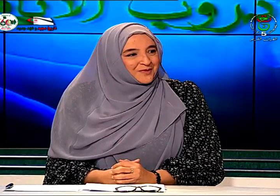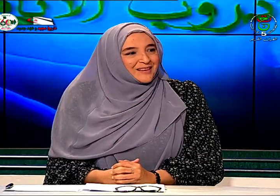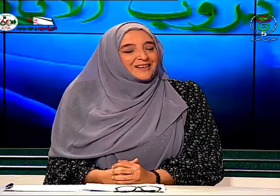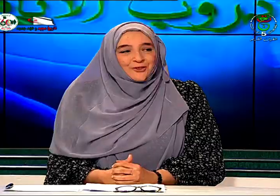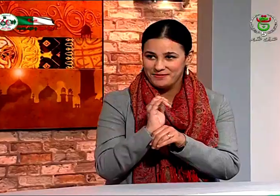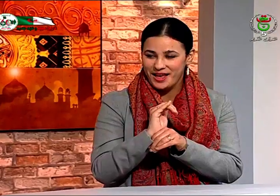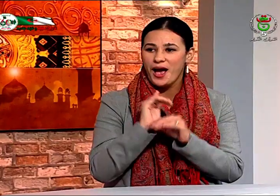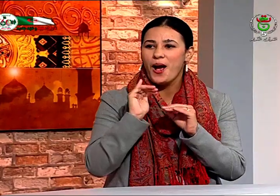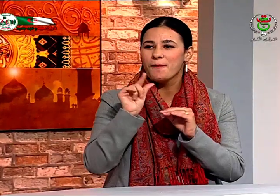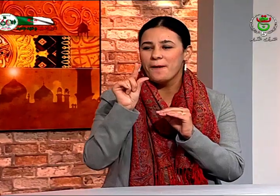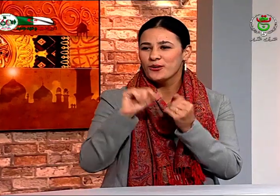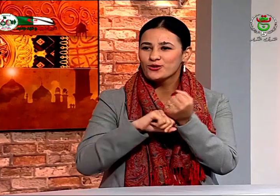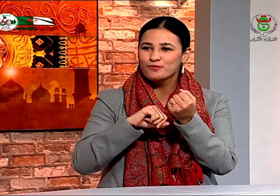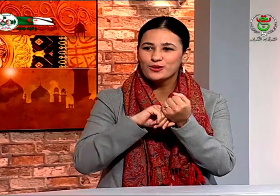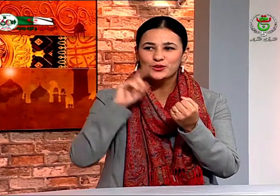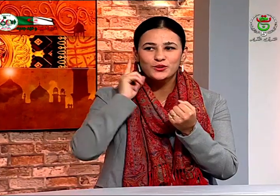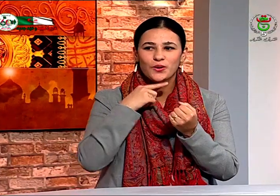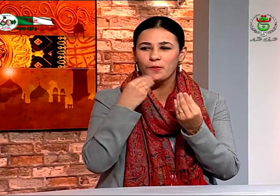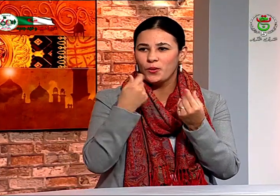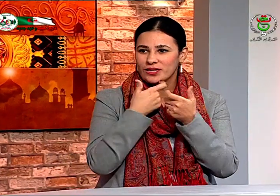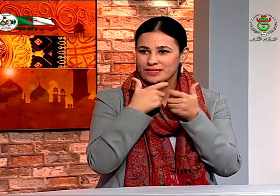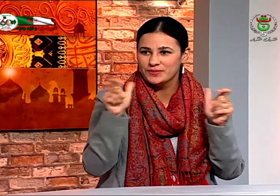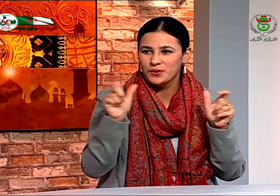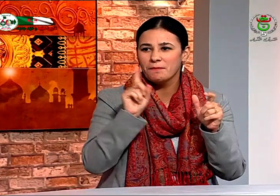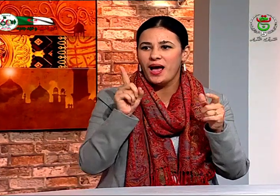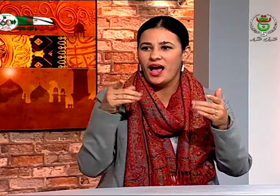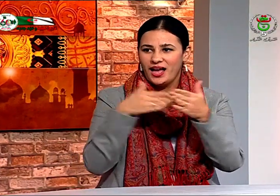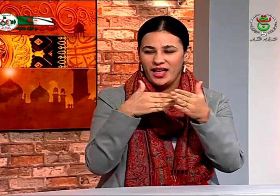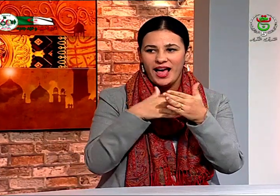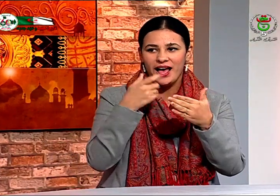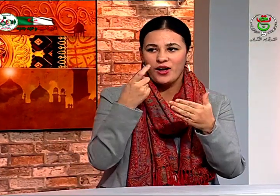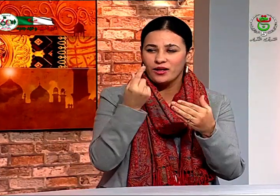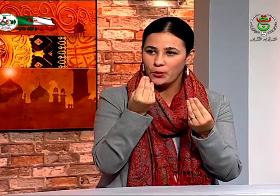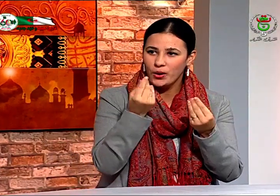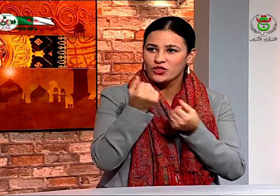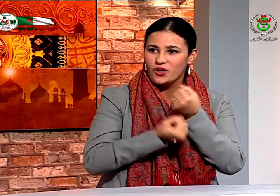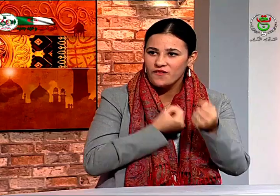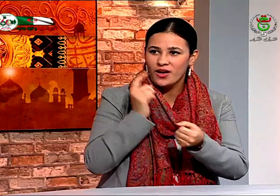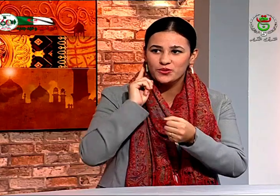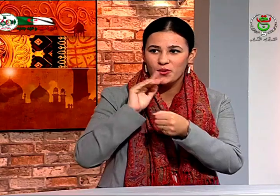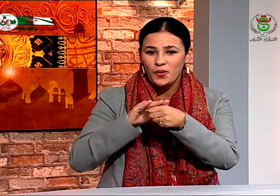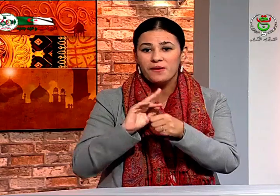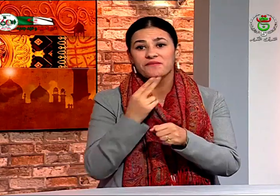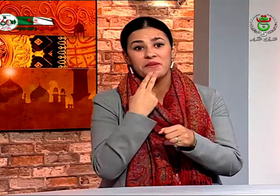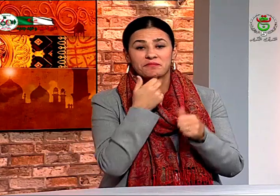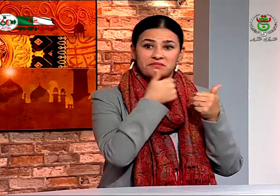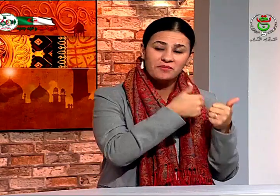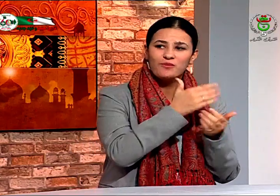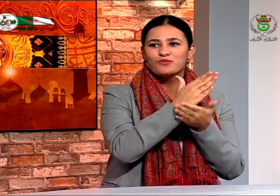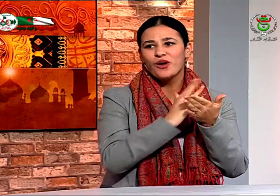شكرا على الاستضافة هذه الحصة تساعد الصم وما كان حاجز كما